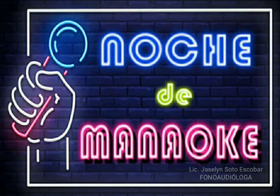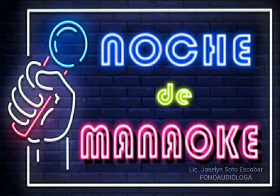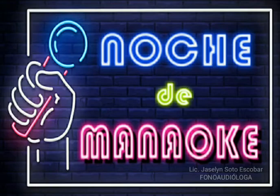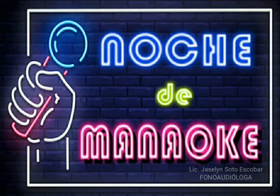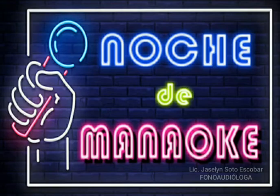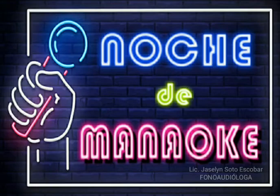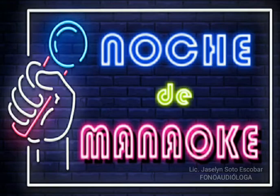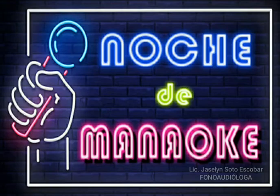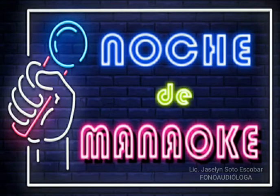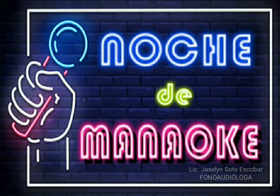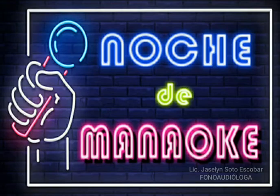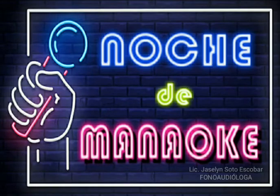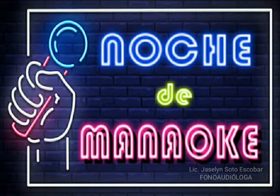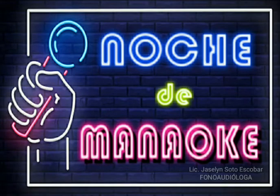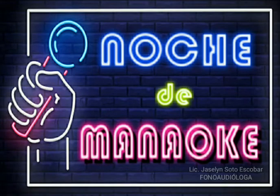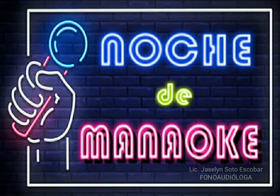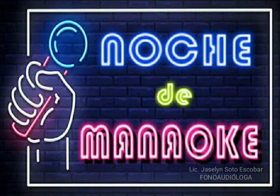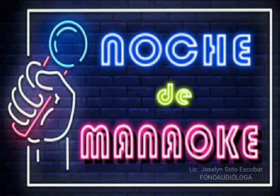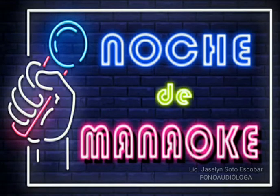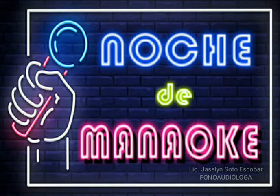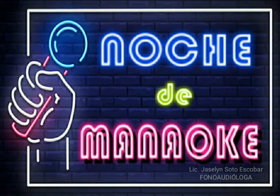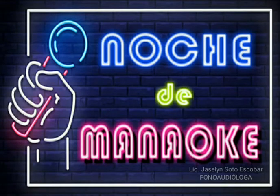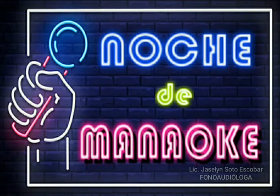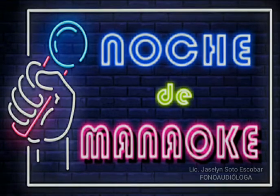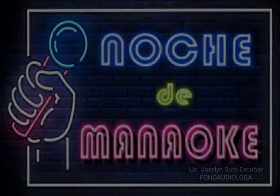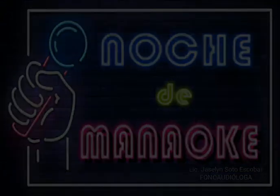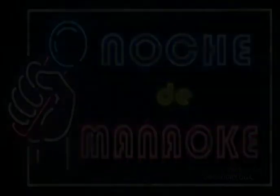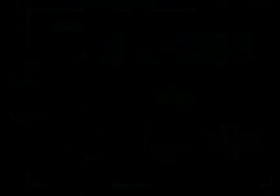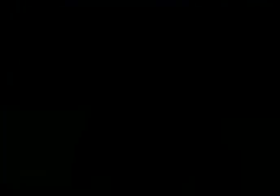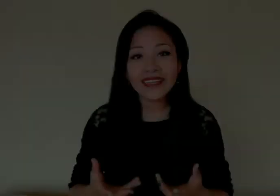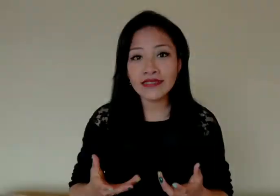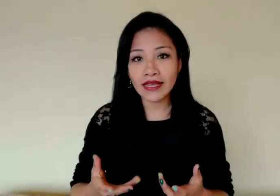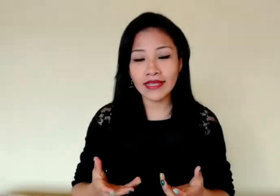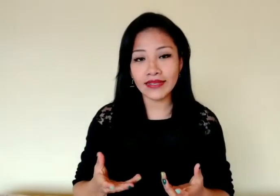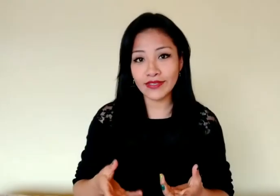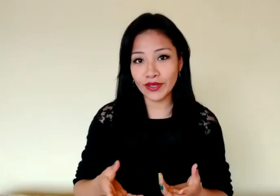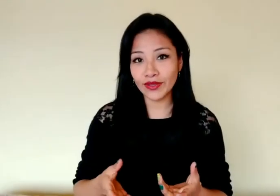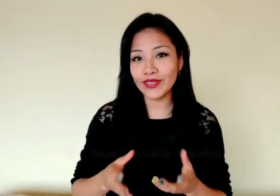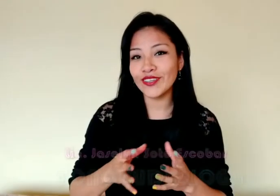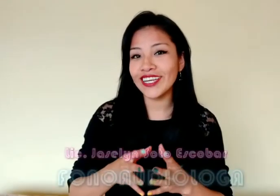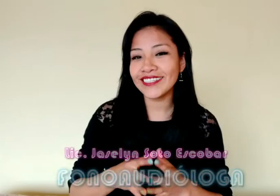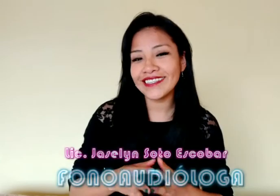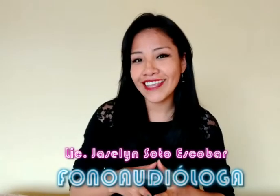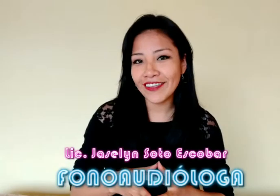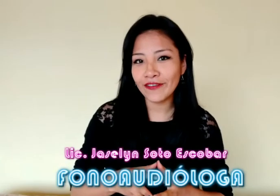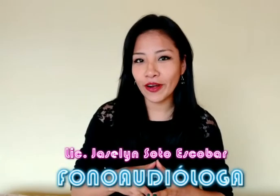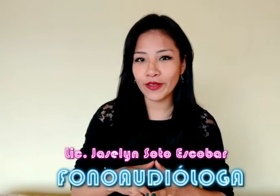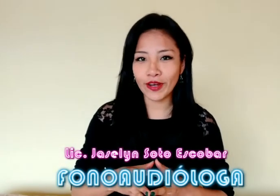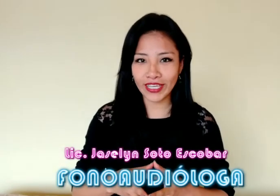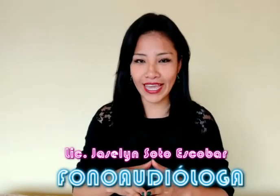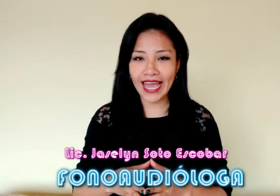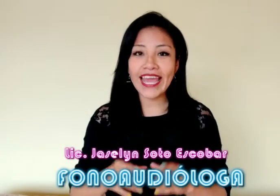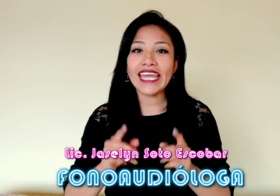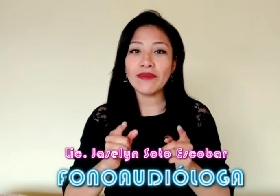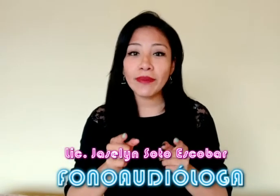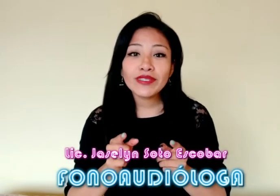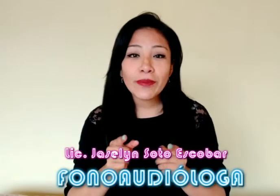Con tu imaginación Mi nombre es Yaceline Soto y soy licenciada en fonaudiología y vamos a